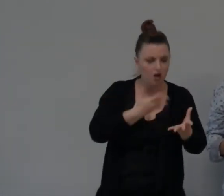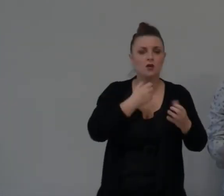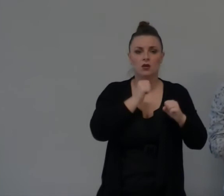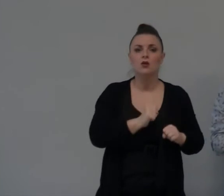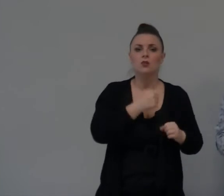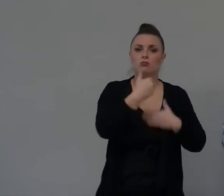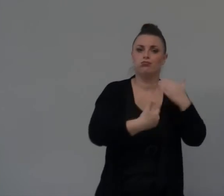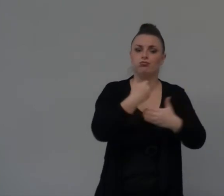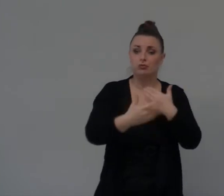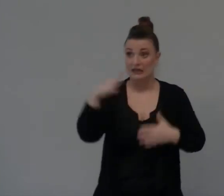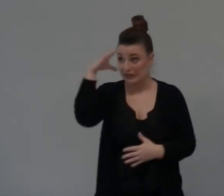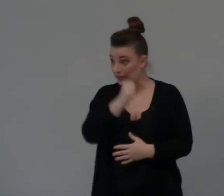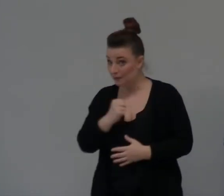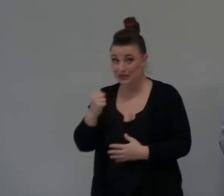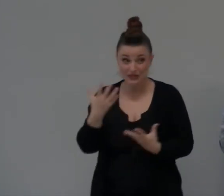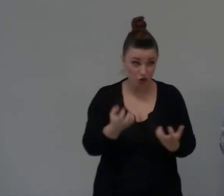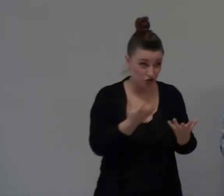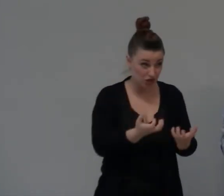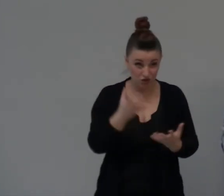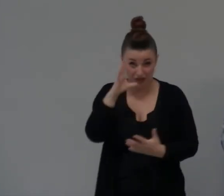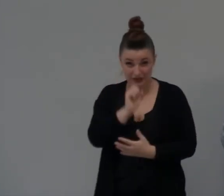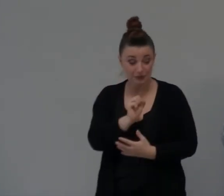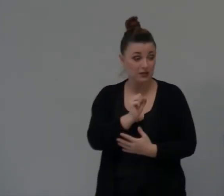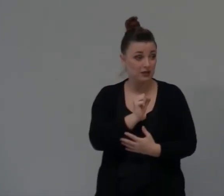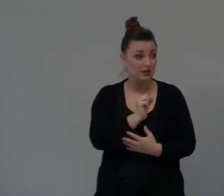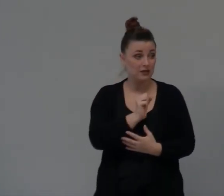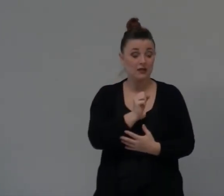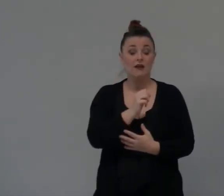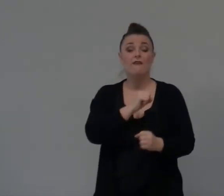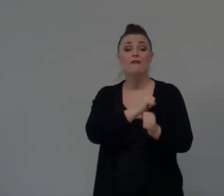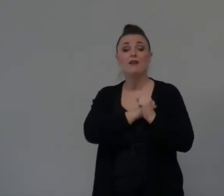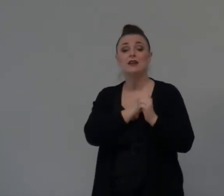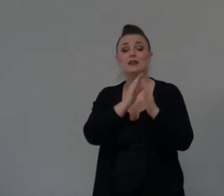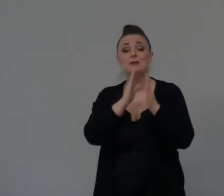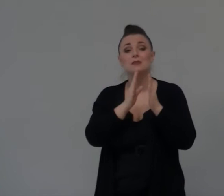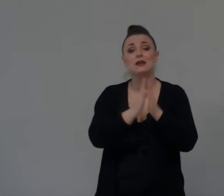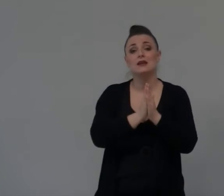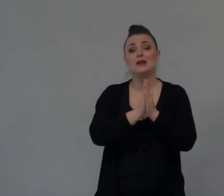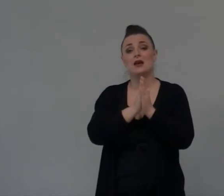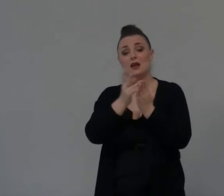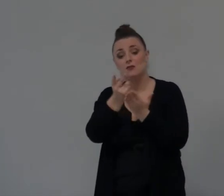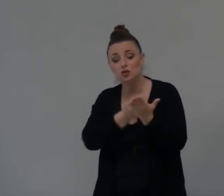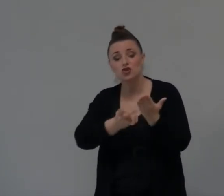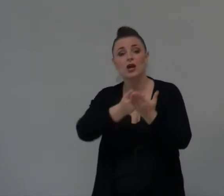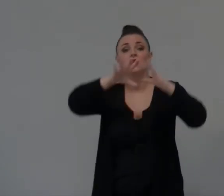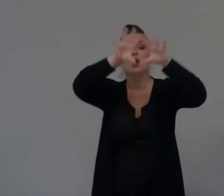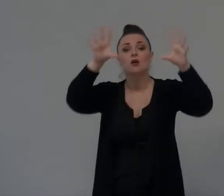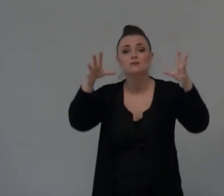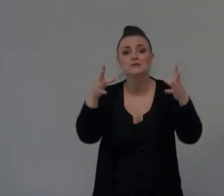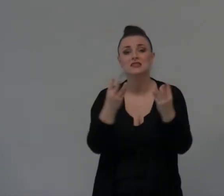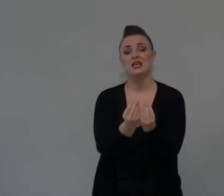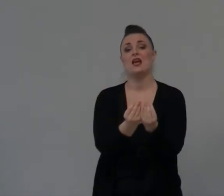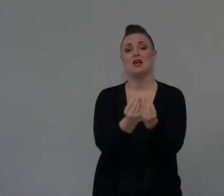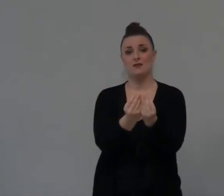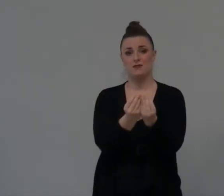Capite Il concetto Fede Preghiera E Piano Sono Tutt'una Sono Tutt'una